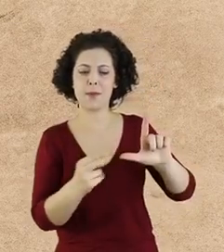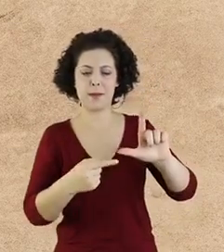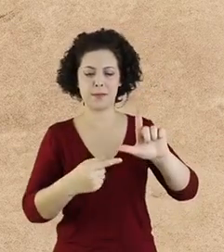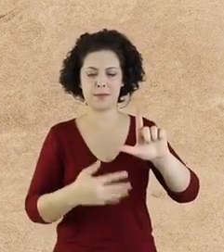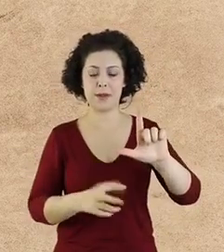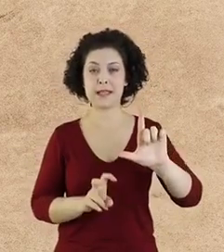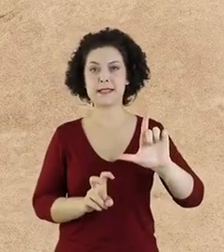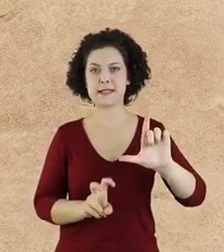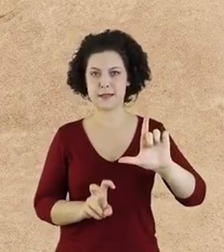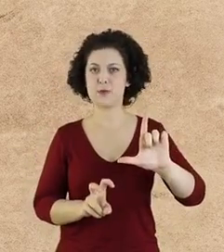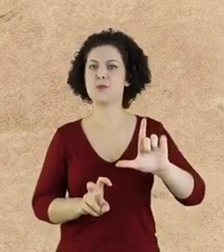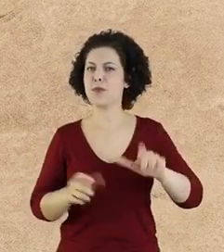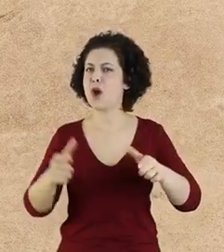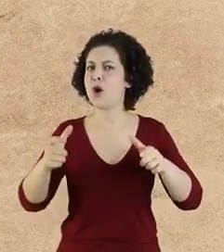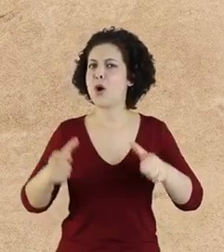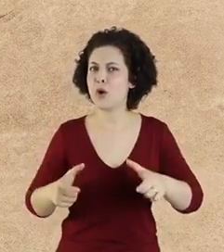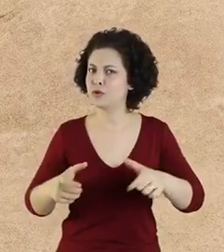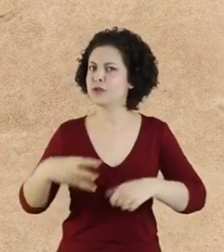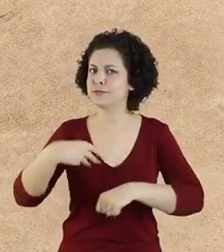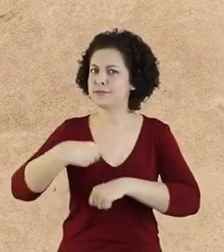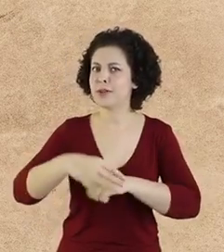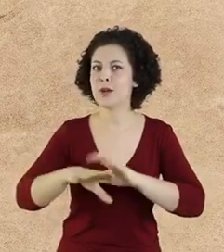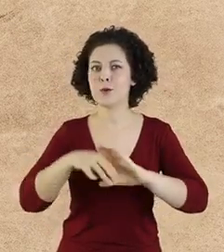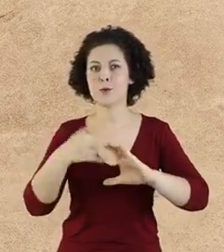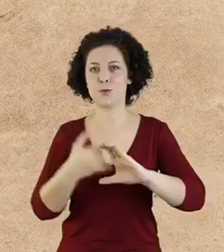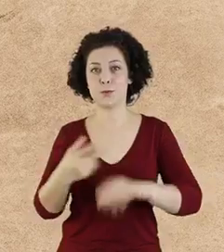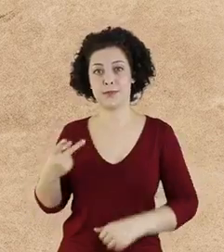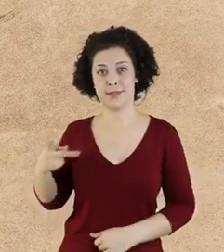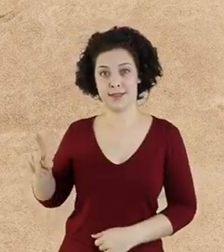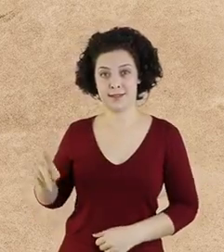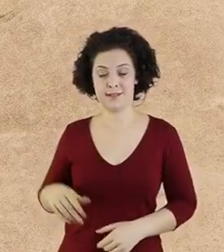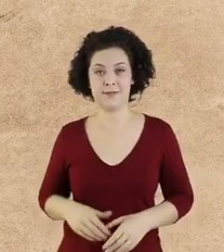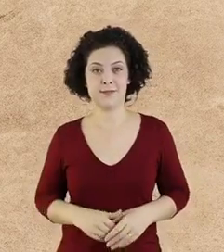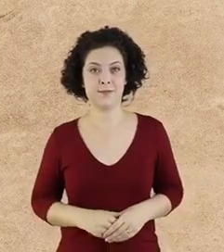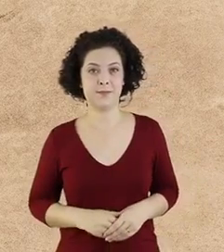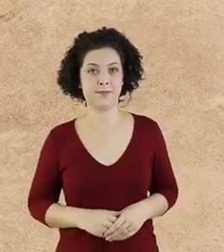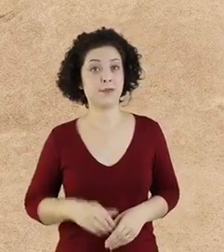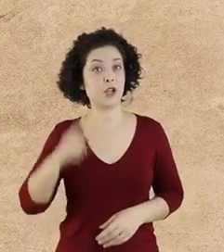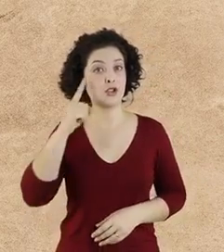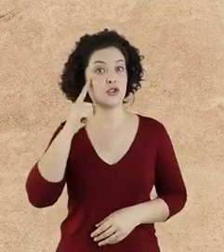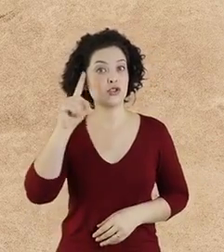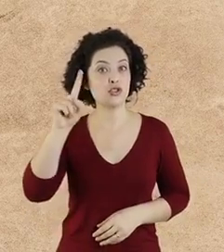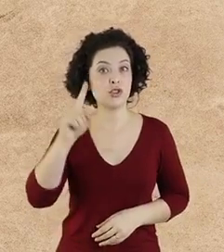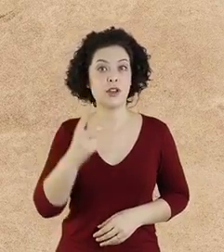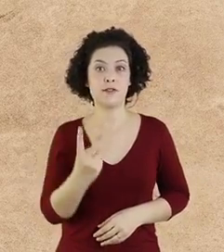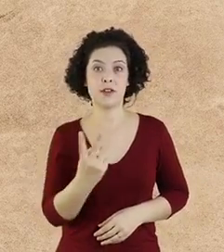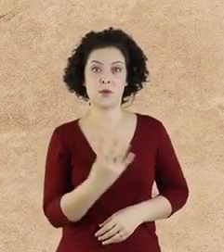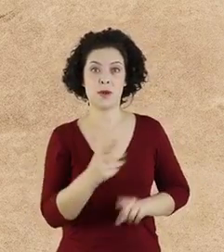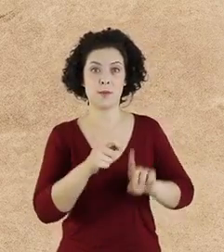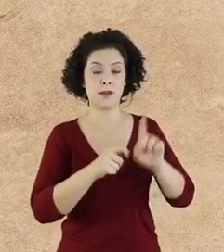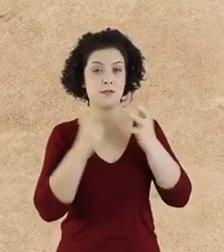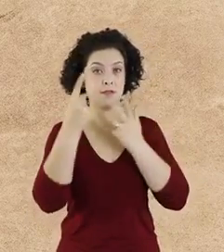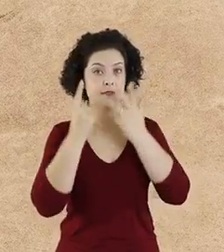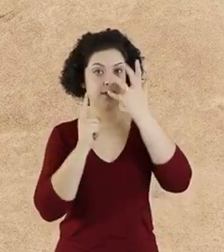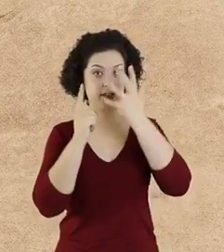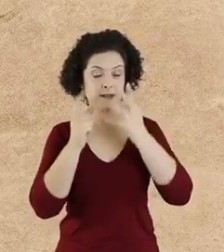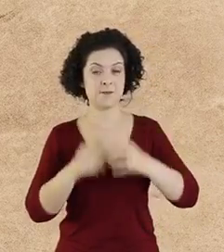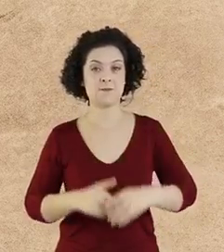que será transmitida no YouTube da Companhia Delas, a partir do dia 24 de fevereiro. Essa